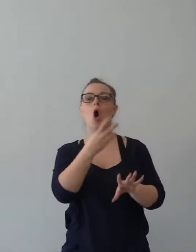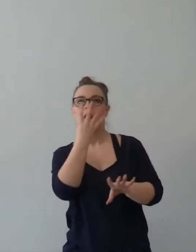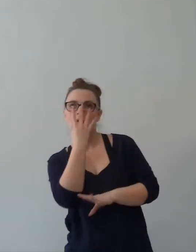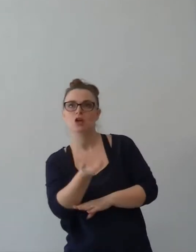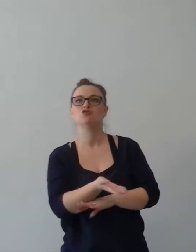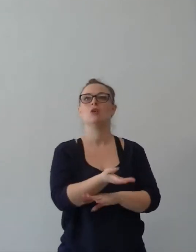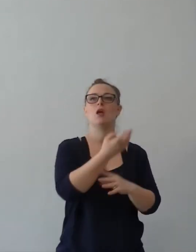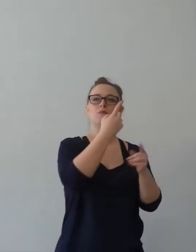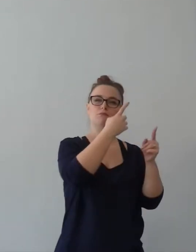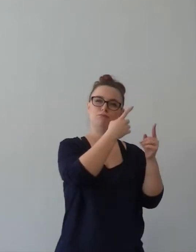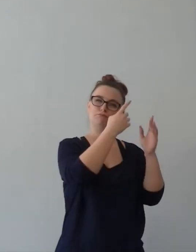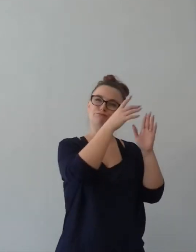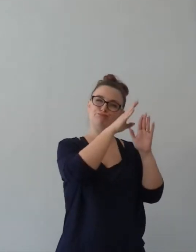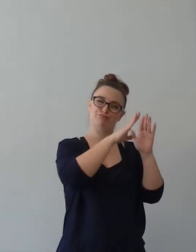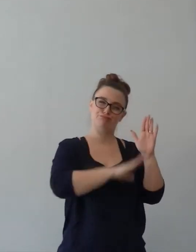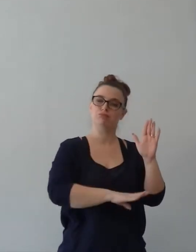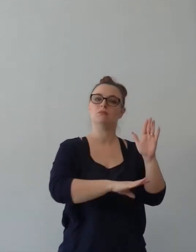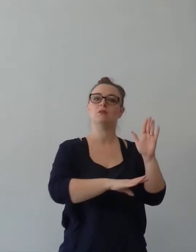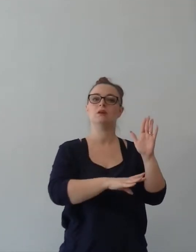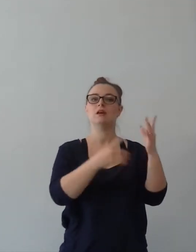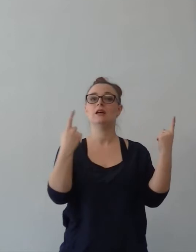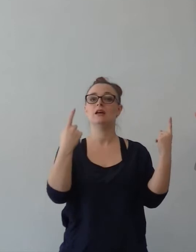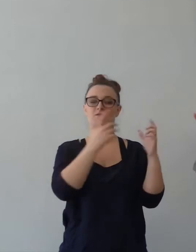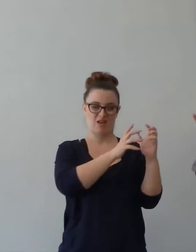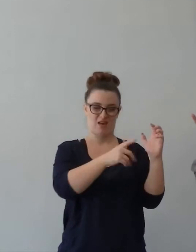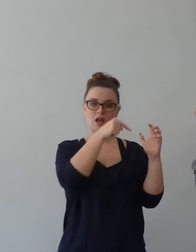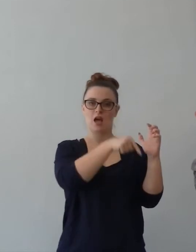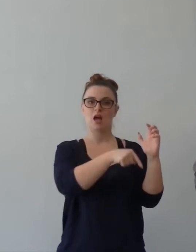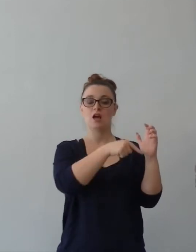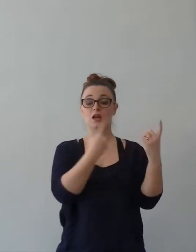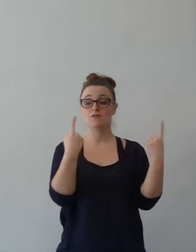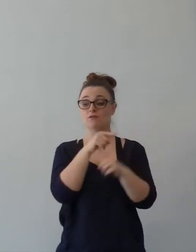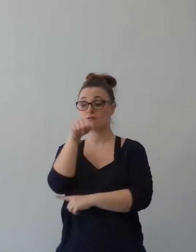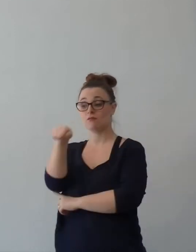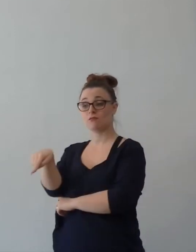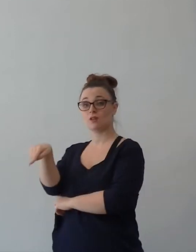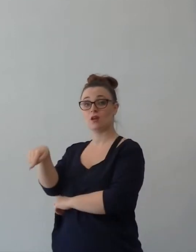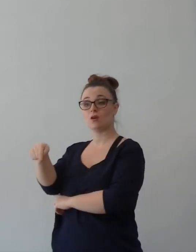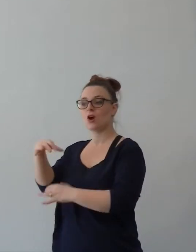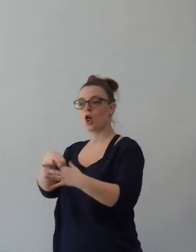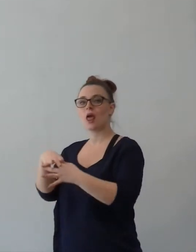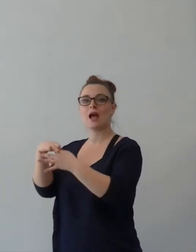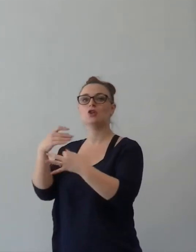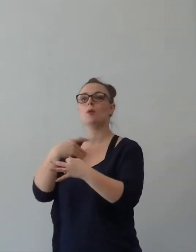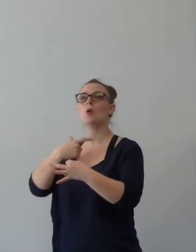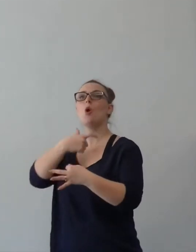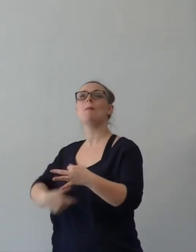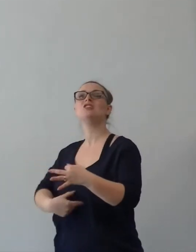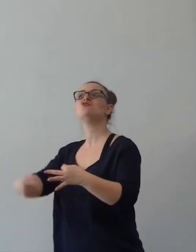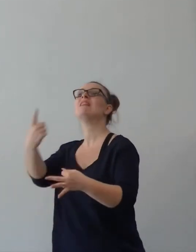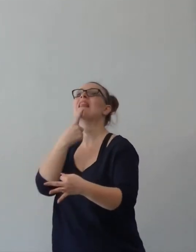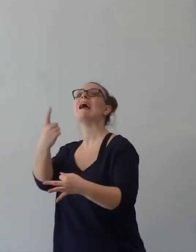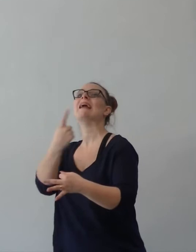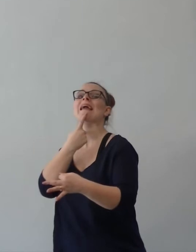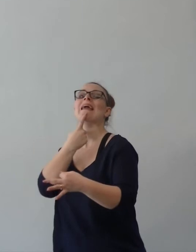gioia è legata al chi sono. E come credente chi sono io. sono un figlio di Dio.